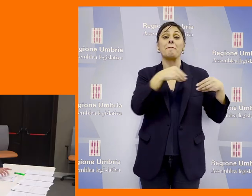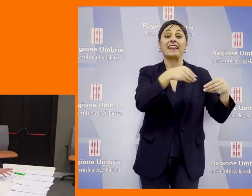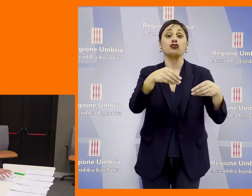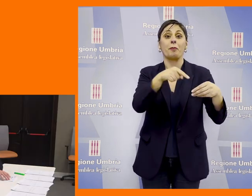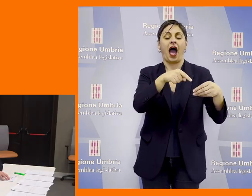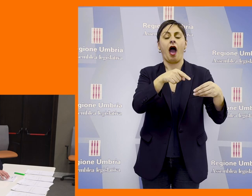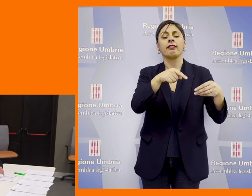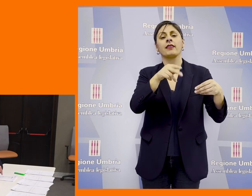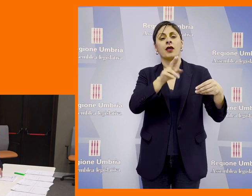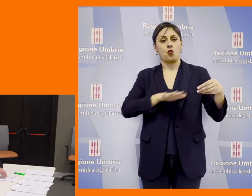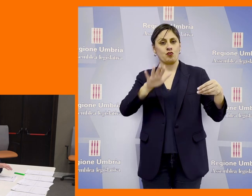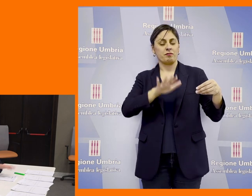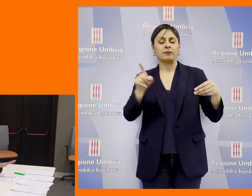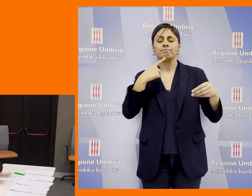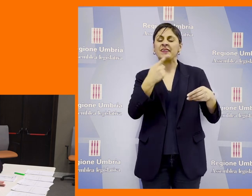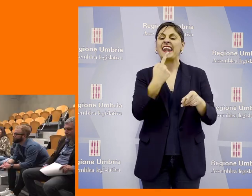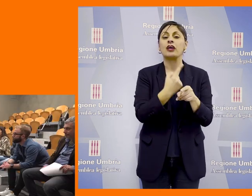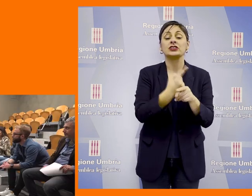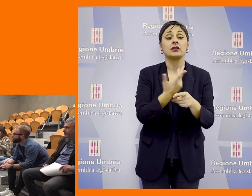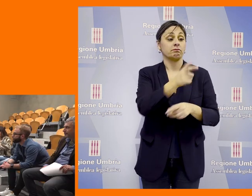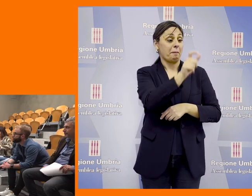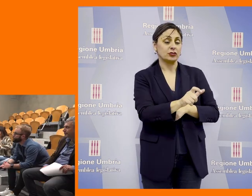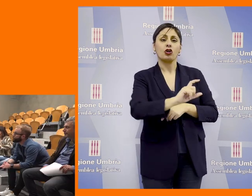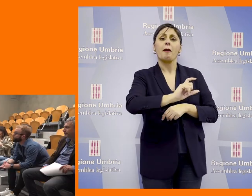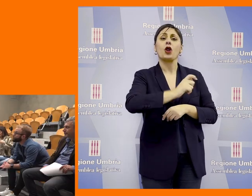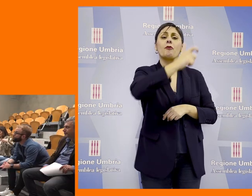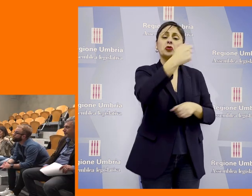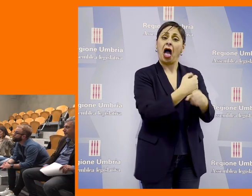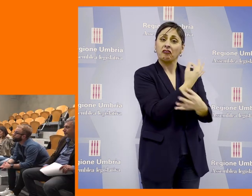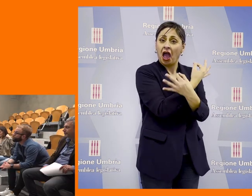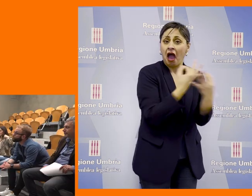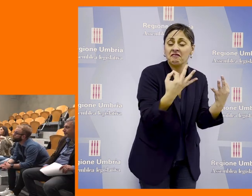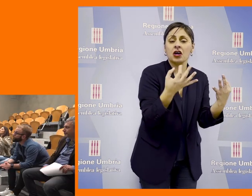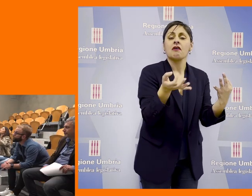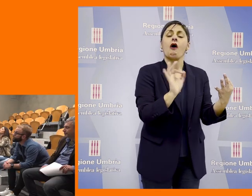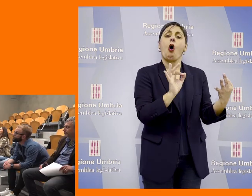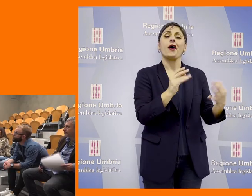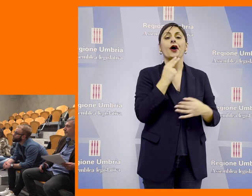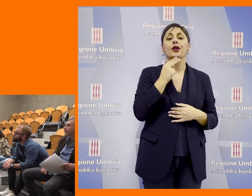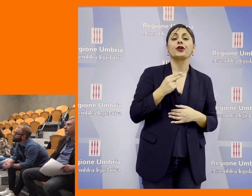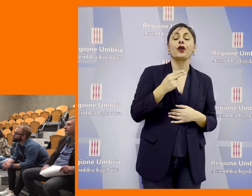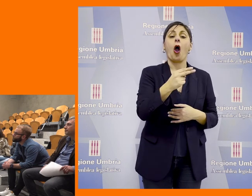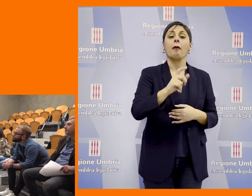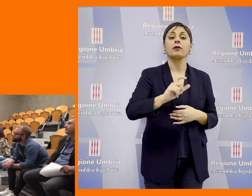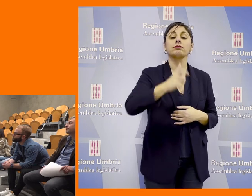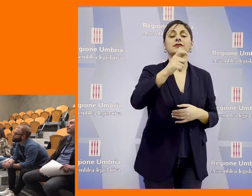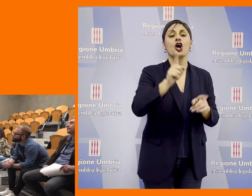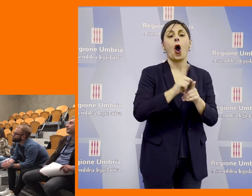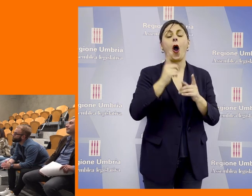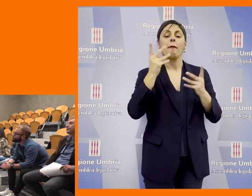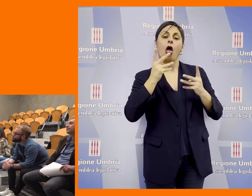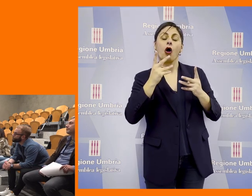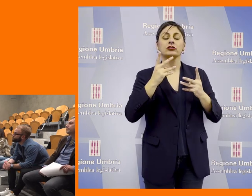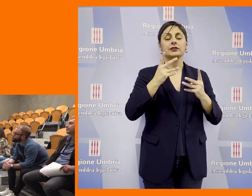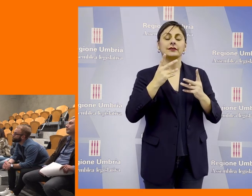e ha ravvisato la necessità di sapere se si promuove un soggetto perché ha svolto bene il suo ruolo o se si tratta di nomine che rientrano